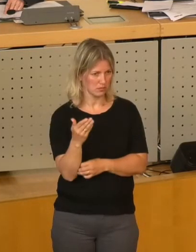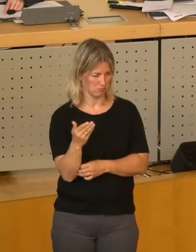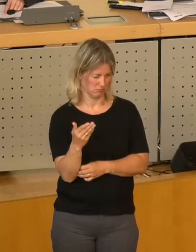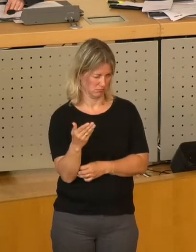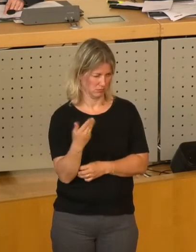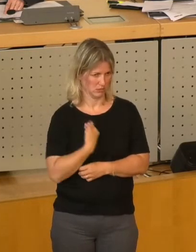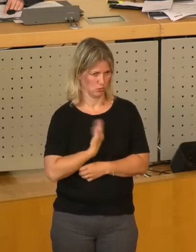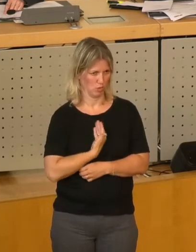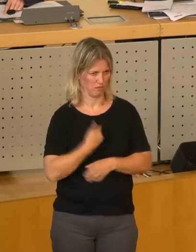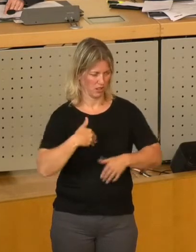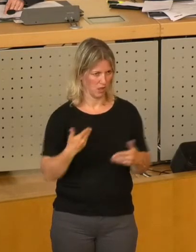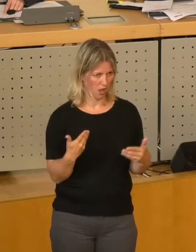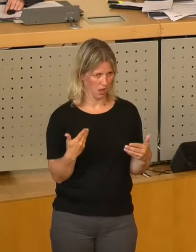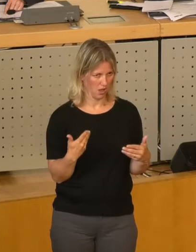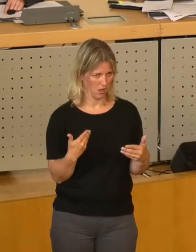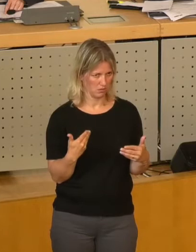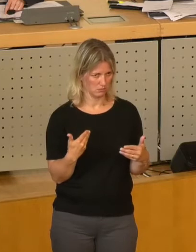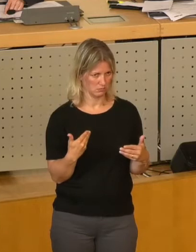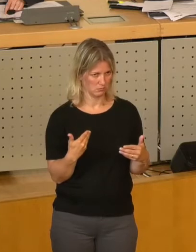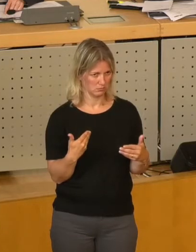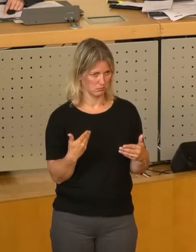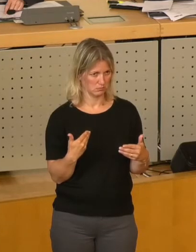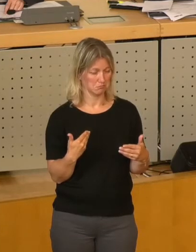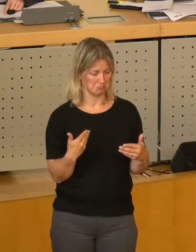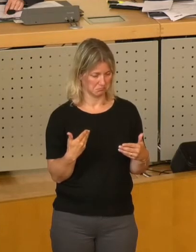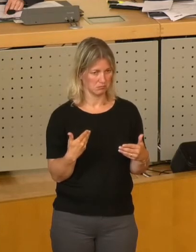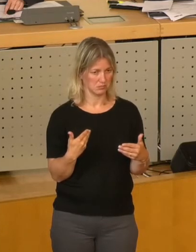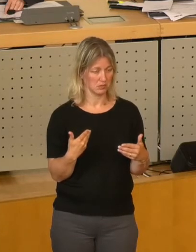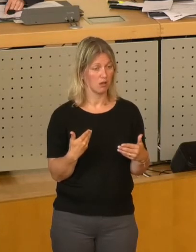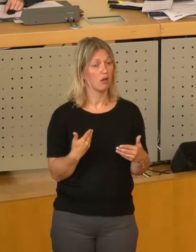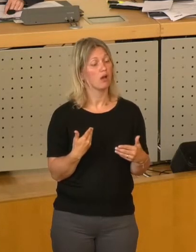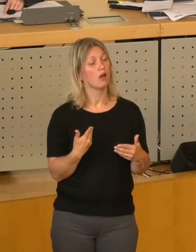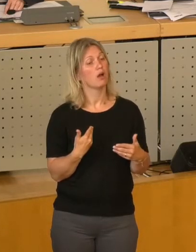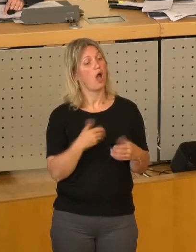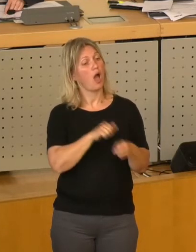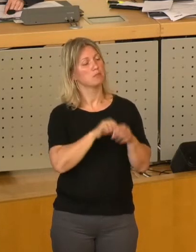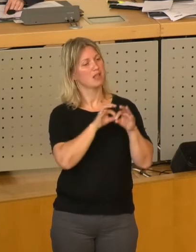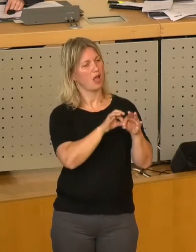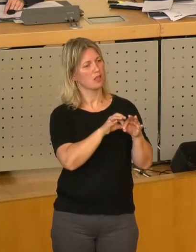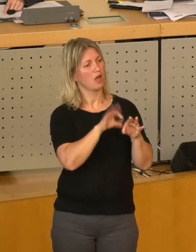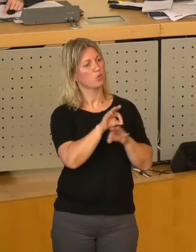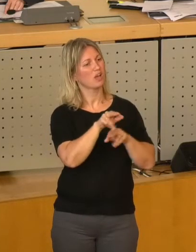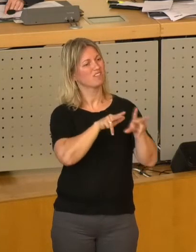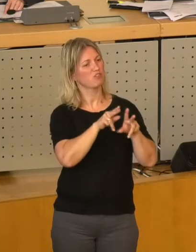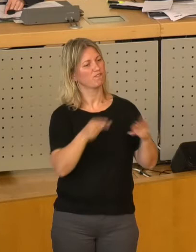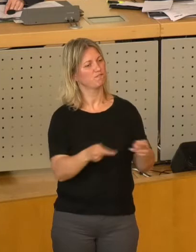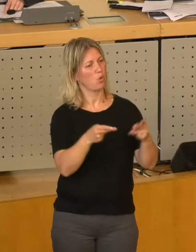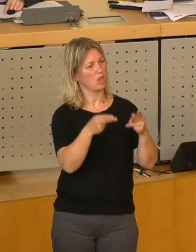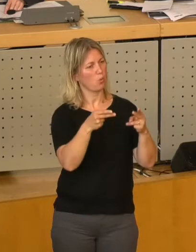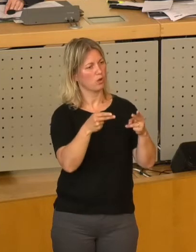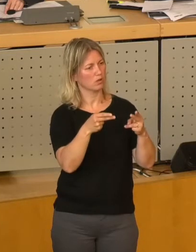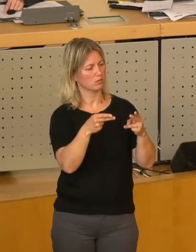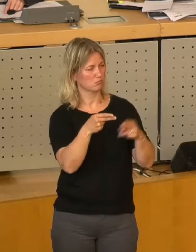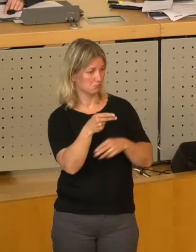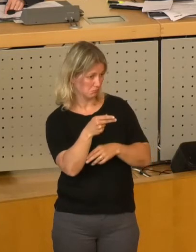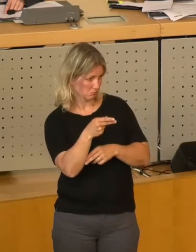Und wenn ich mir so die Leistungen des Amtsleiters für Wirtschaftsförderung anschaue, dann darf man berechtigte